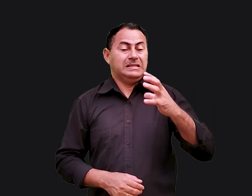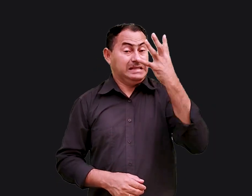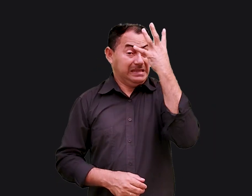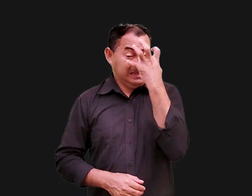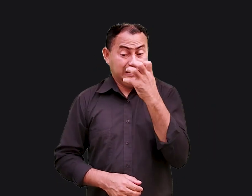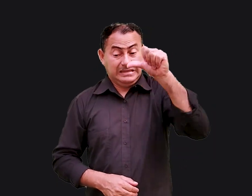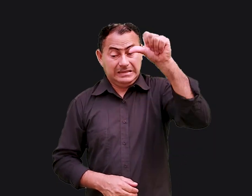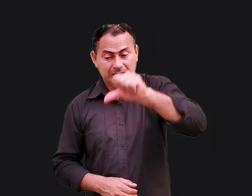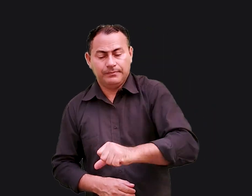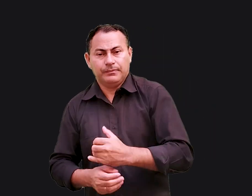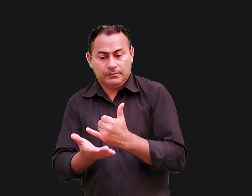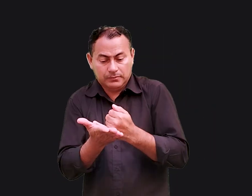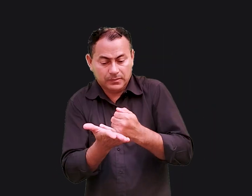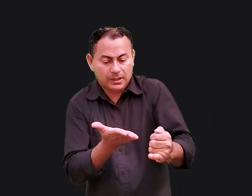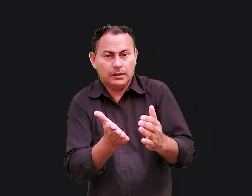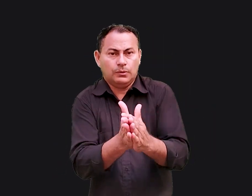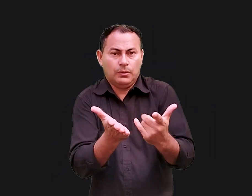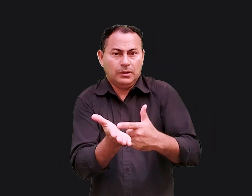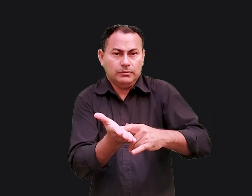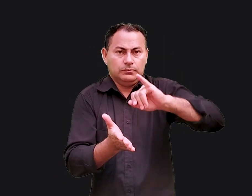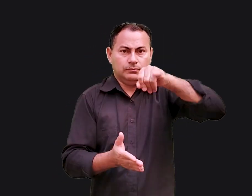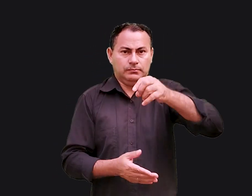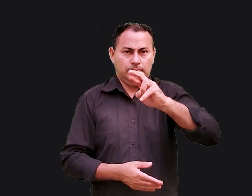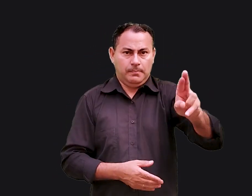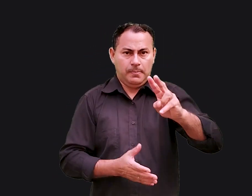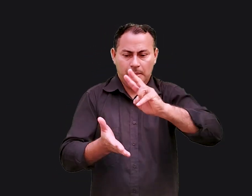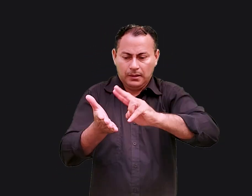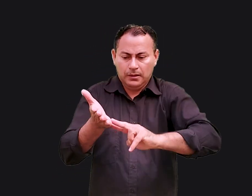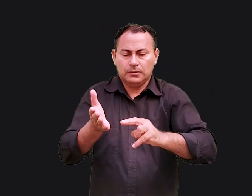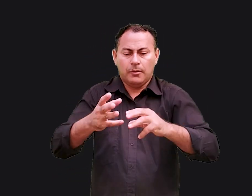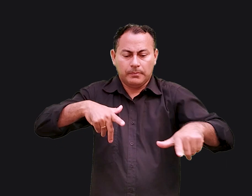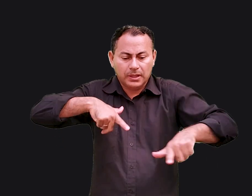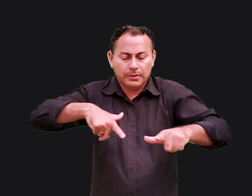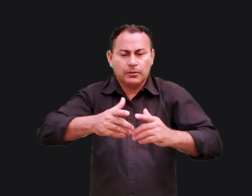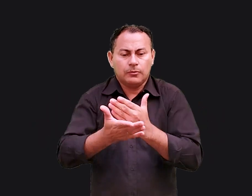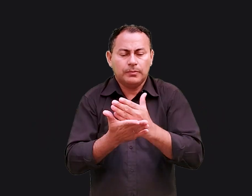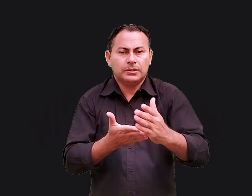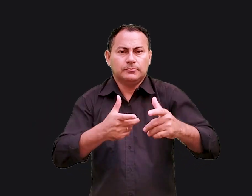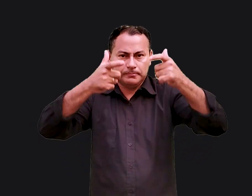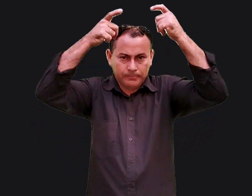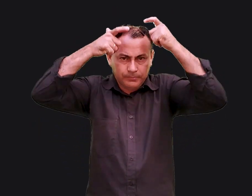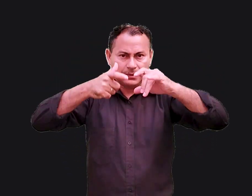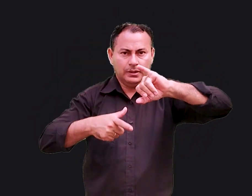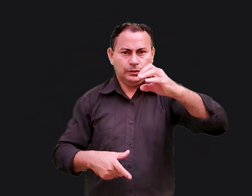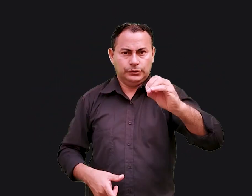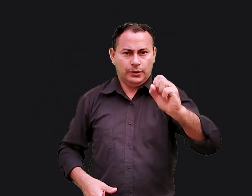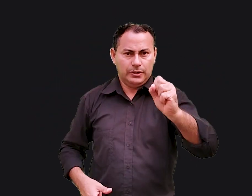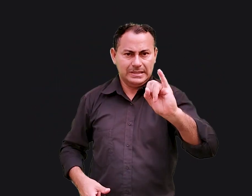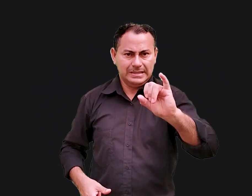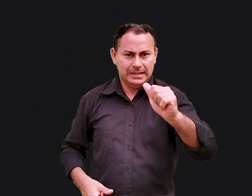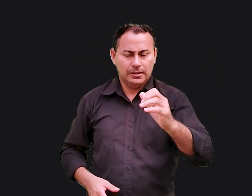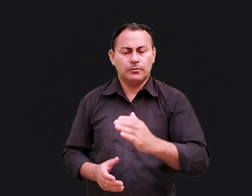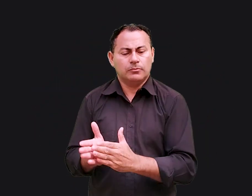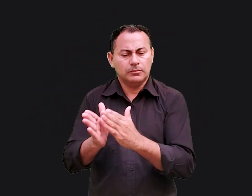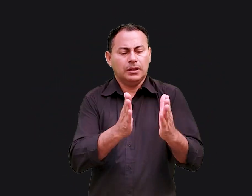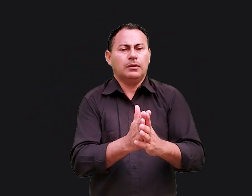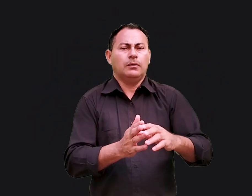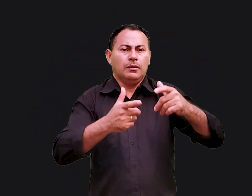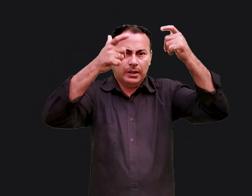catástrofe. Na introdução do livro de Jeremias, lemos que o seu ministério começou no reinado de Josias e